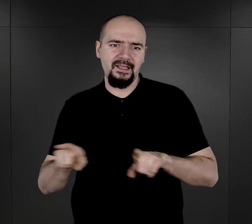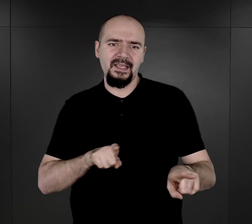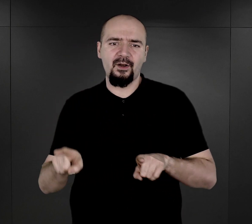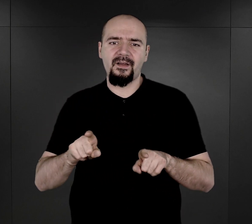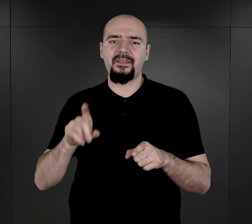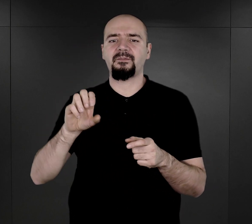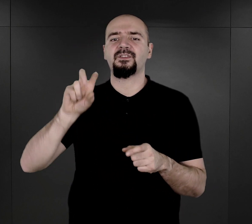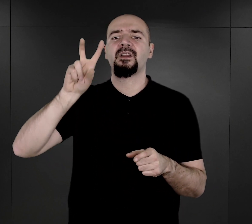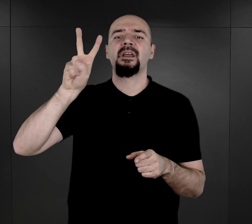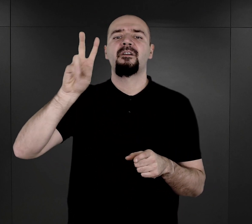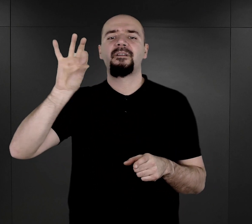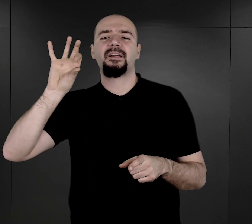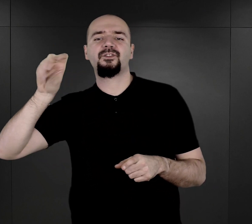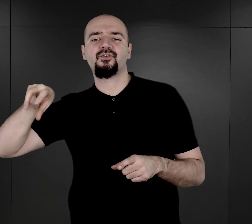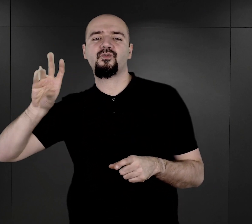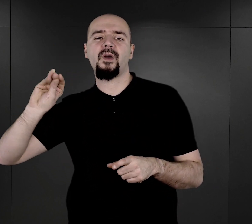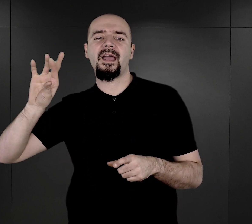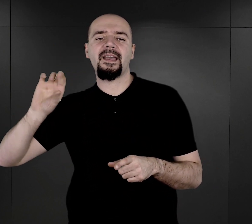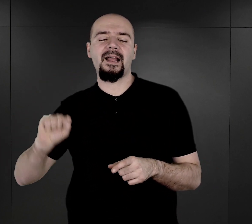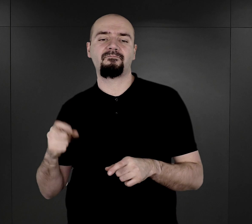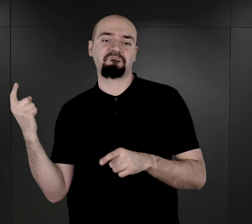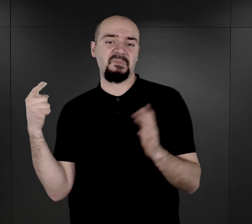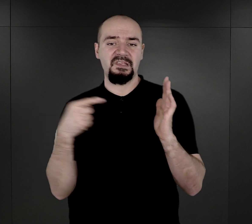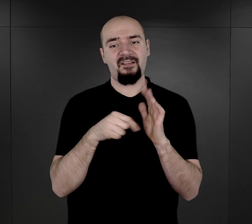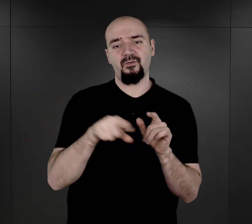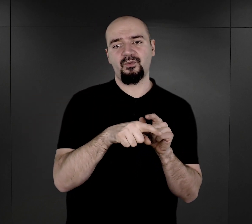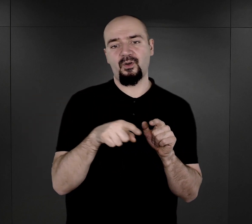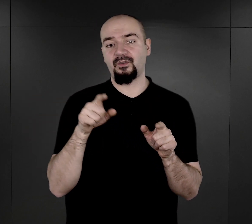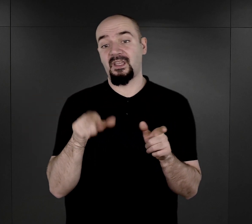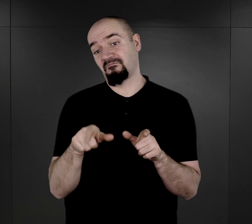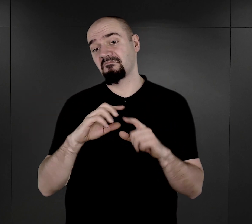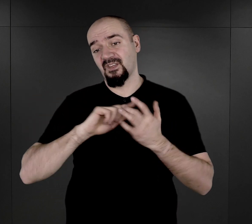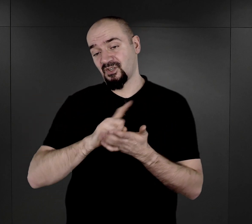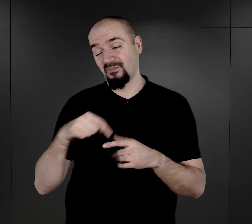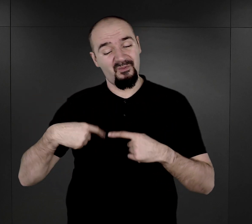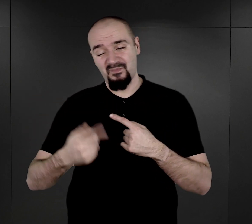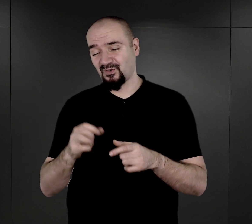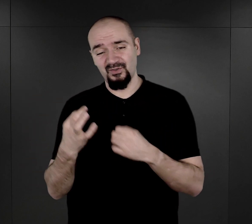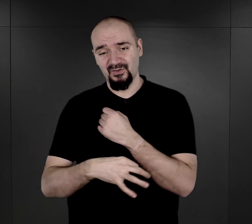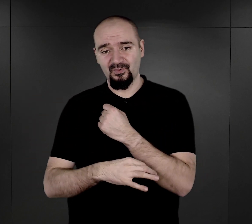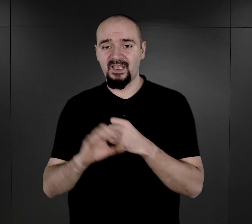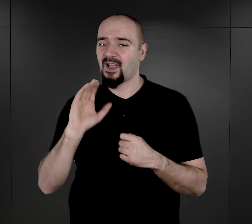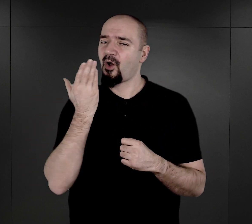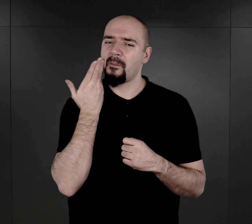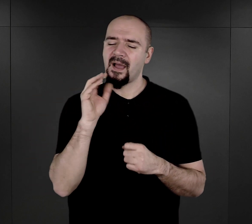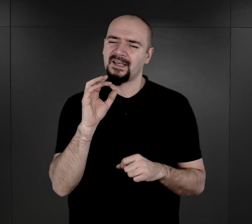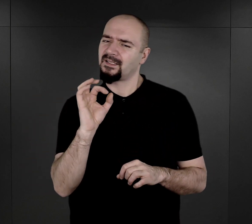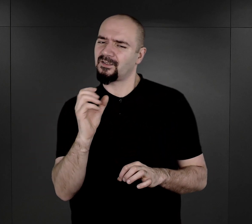von Verschwera. Trafił do niej szybko, właściwie już po studiach, jako bardzo utalentowany, świetnie